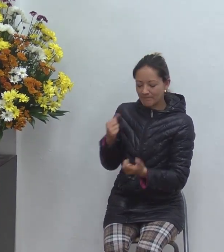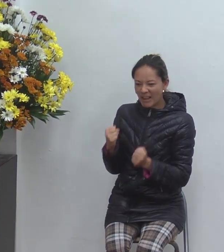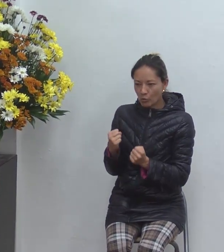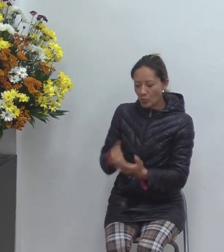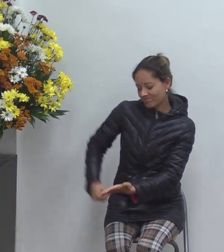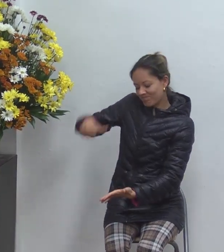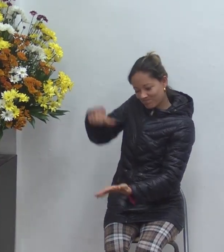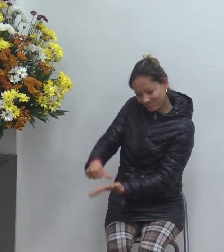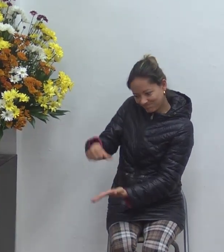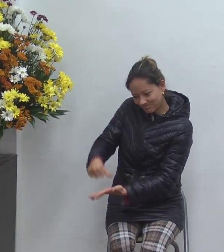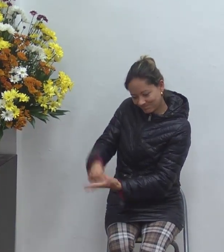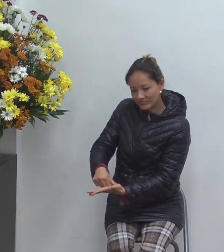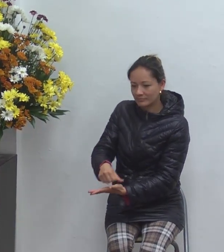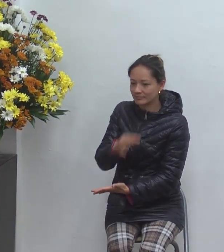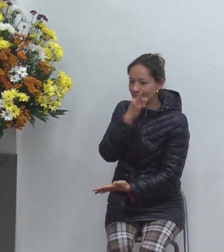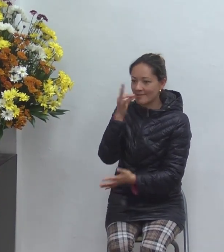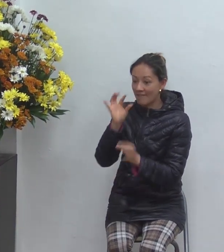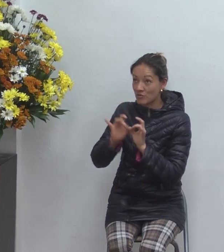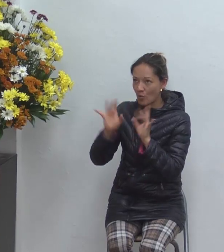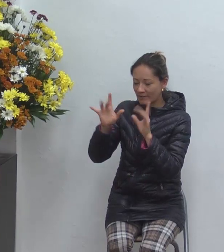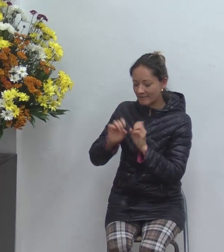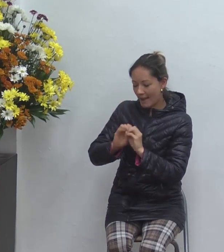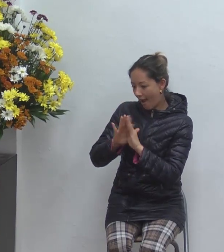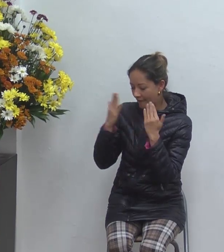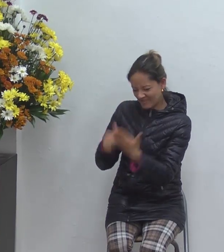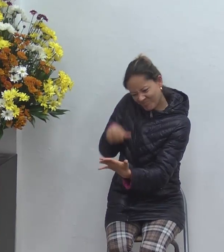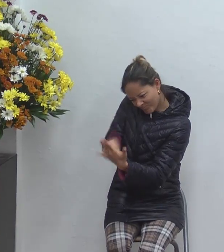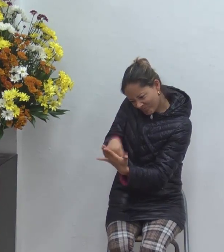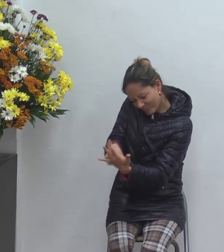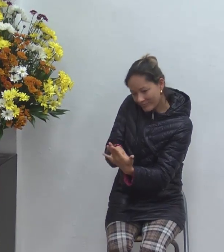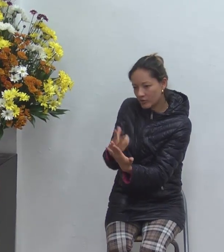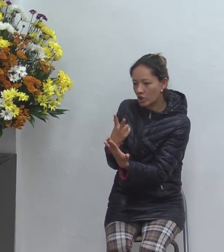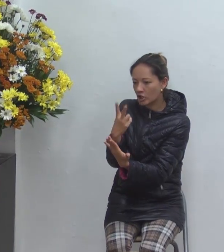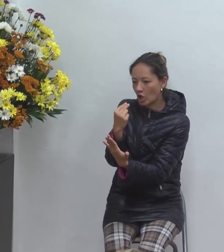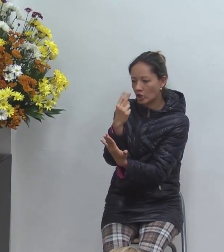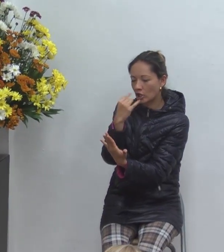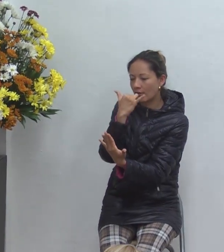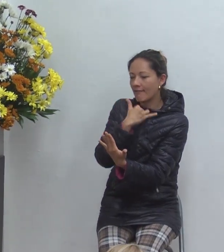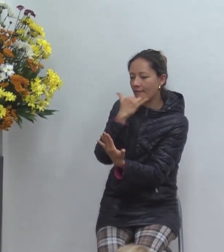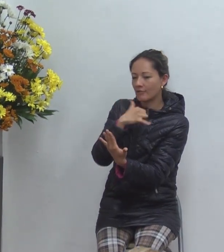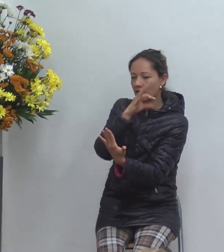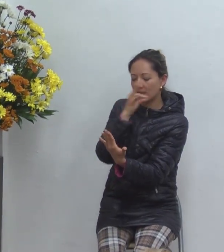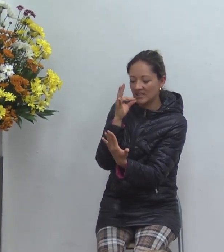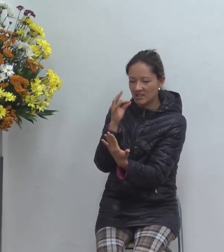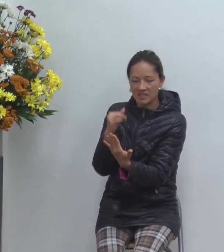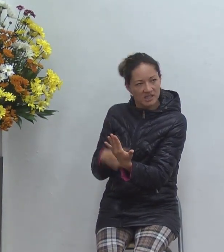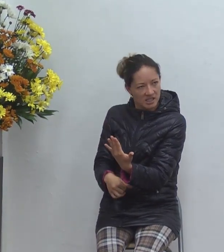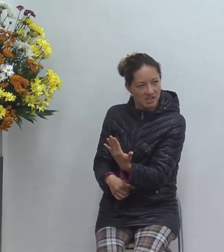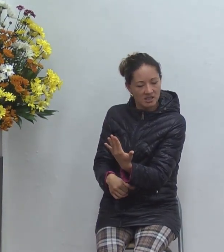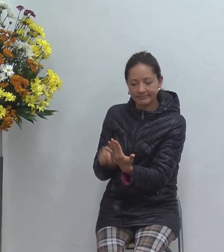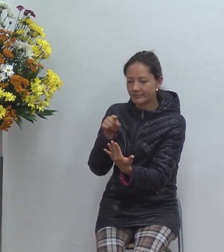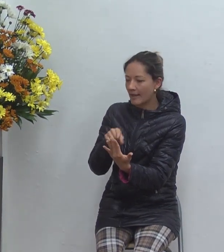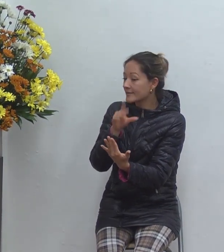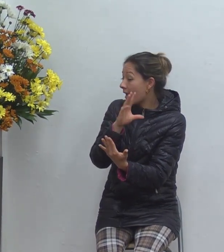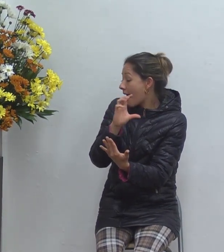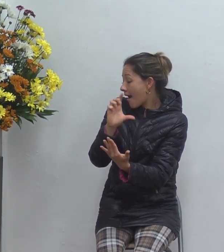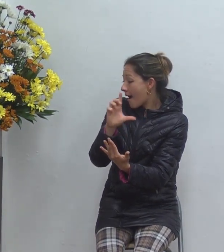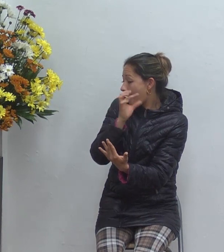la clave le va a funcionar no viejo es solamente la clave que está establecida y si no